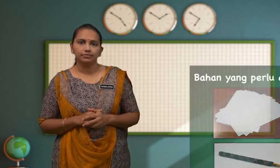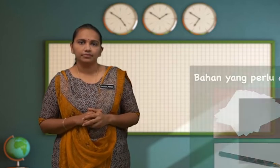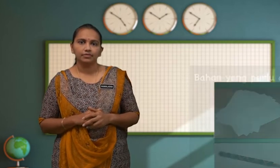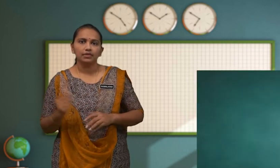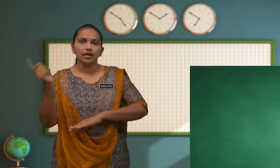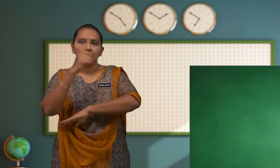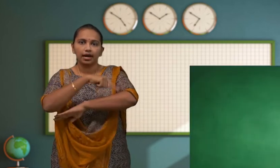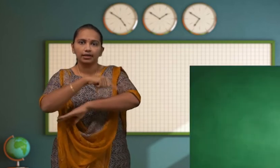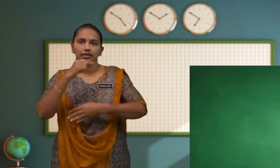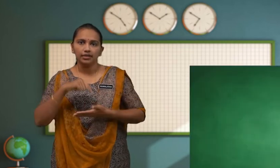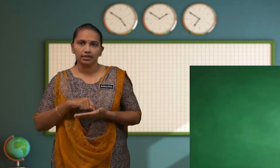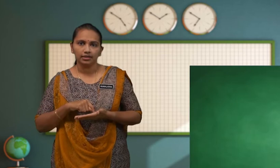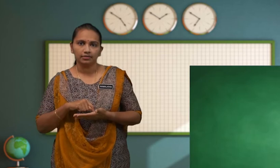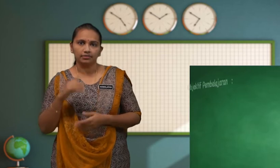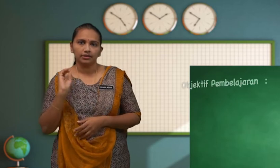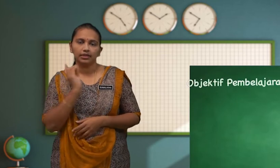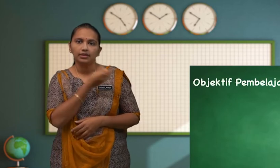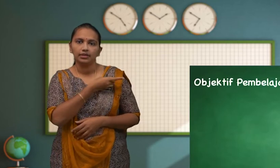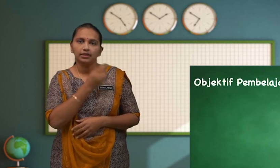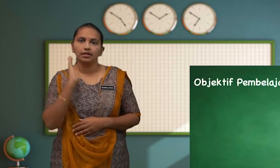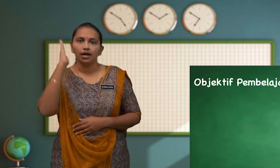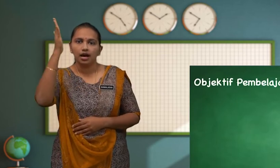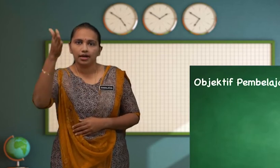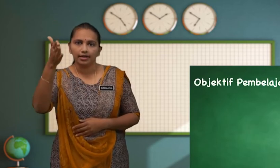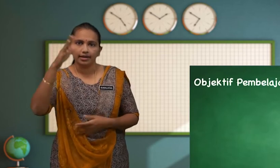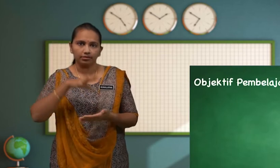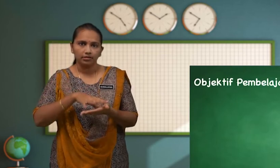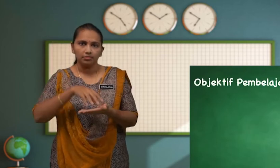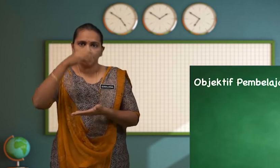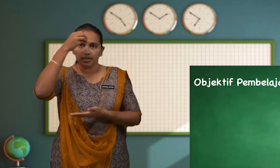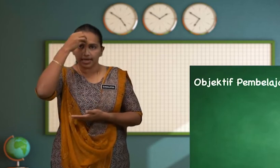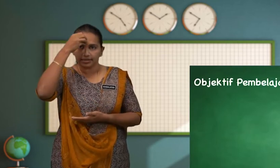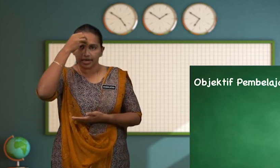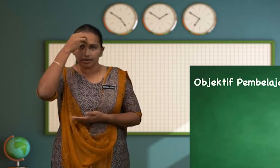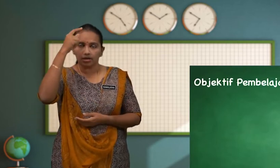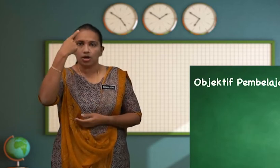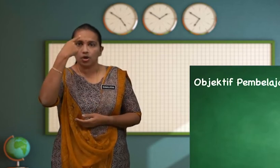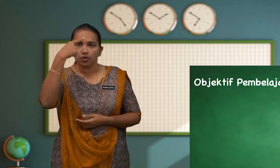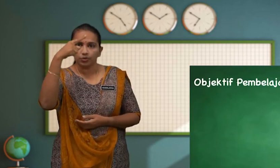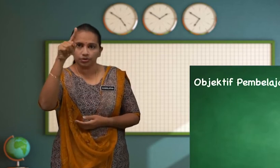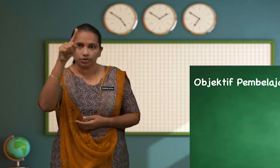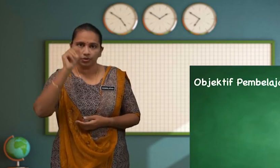Hari ini ini kita akan belajar untuk